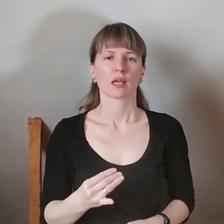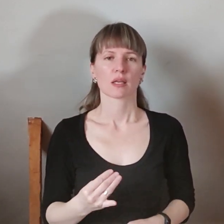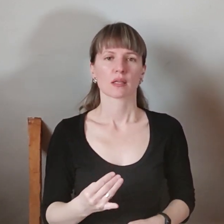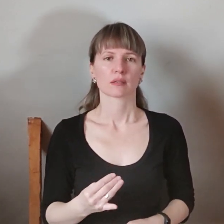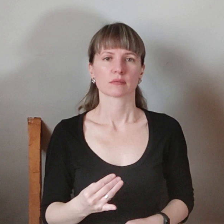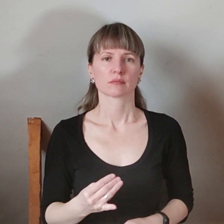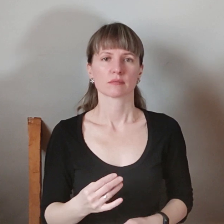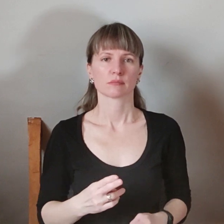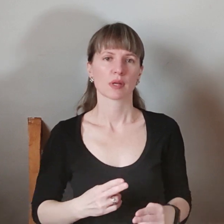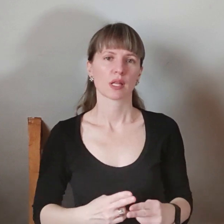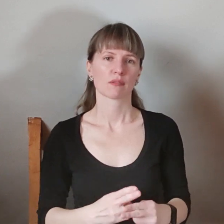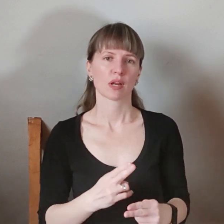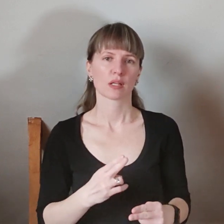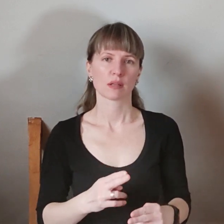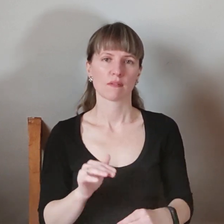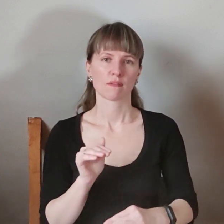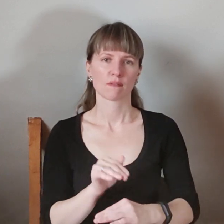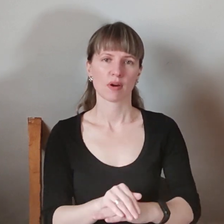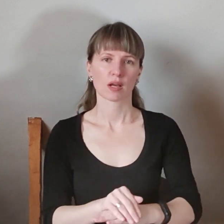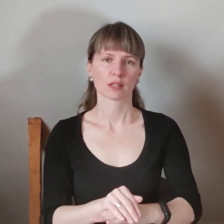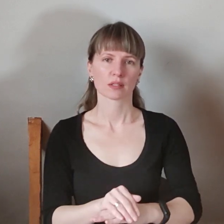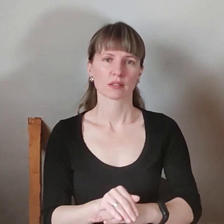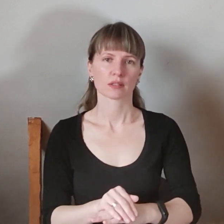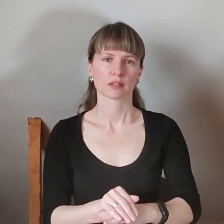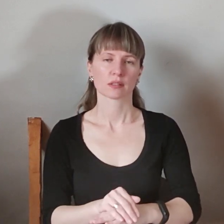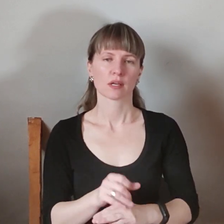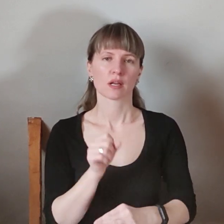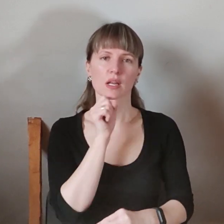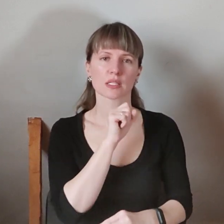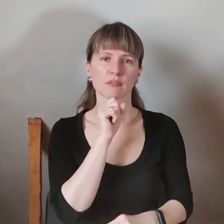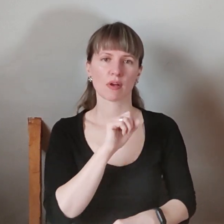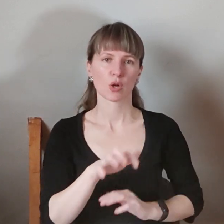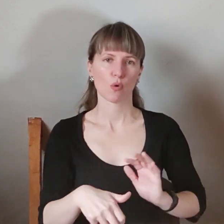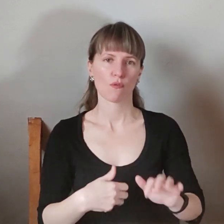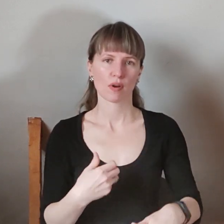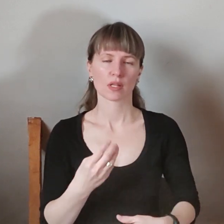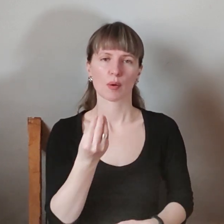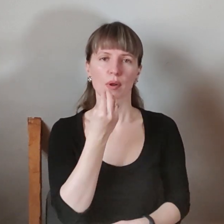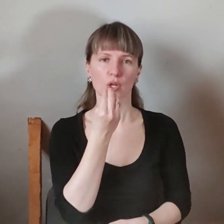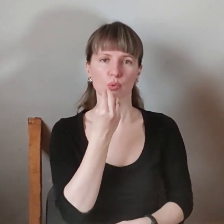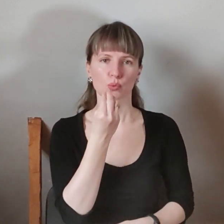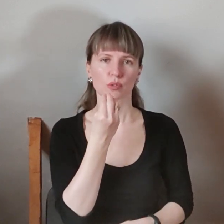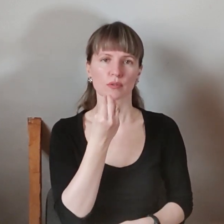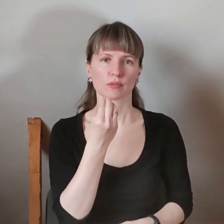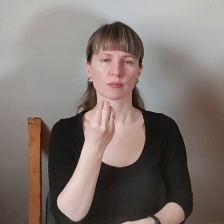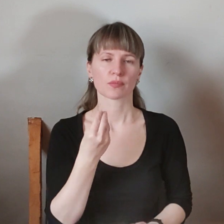Предотвратили факт разворування продуктов, ценностей.